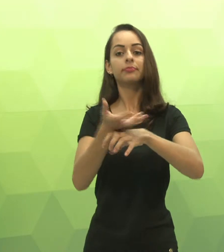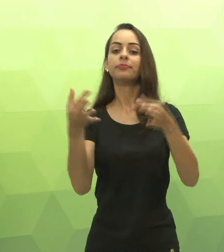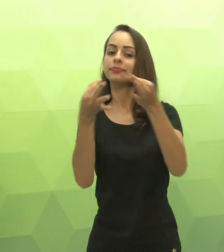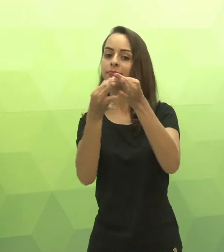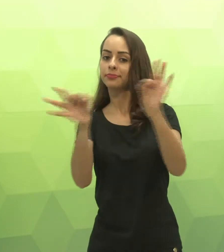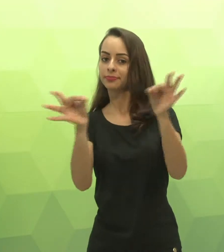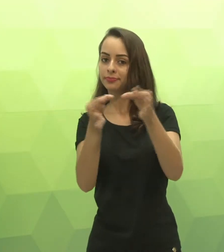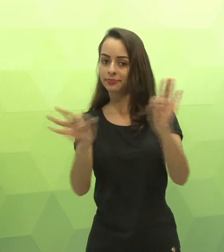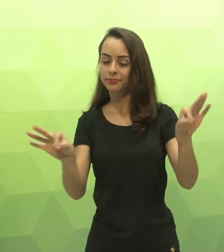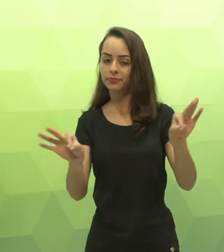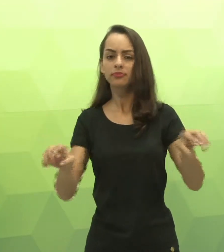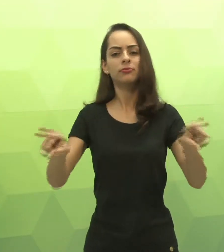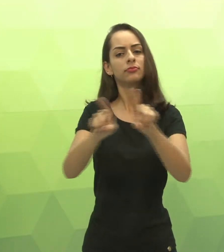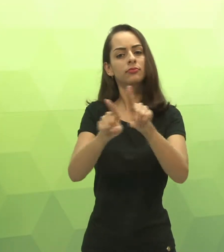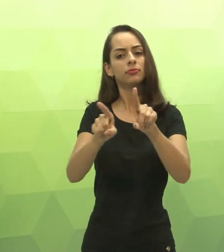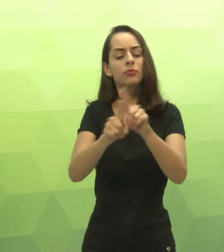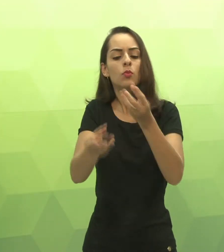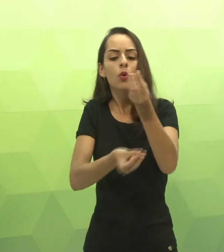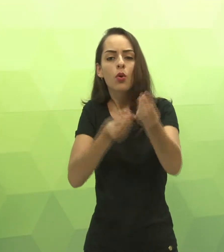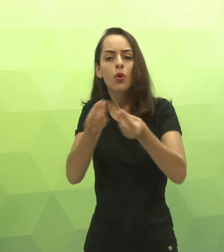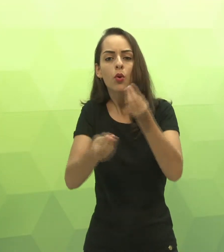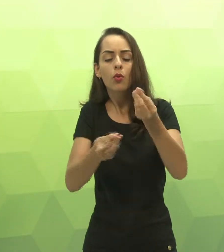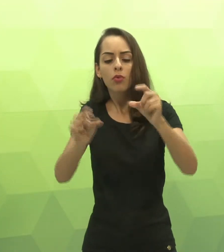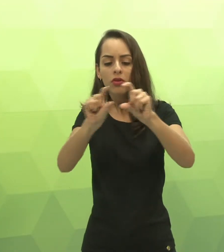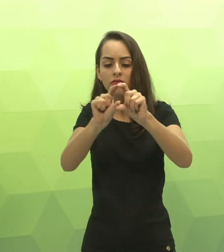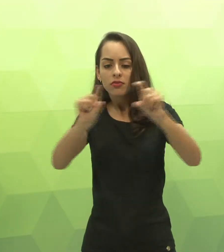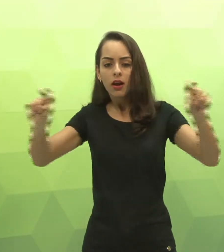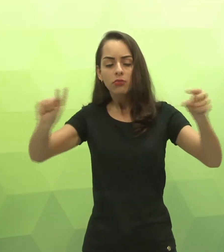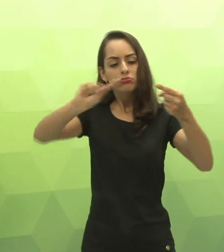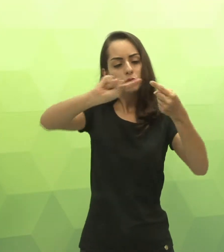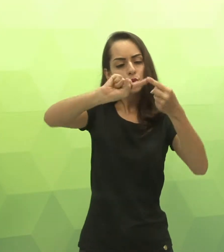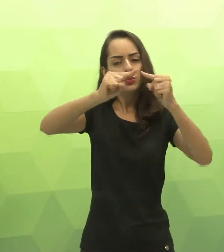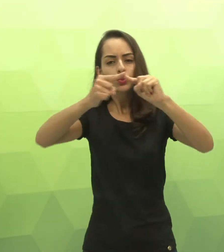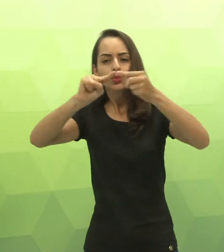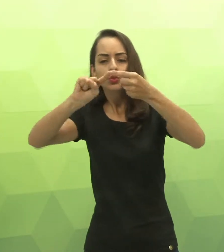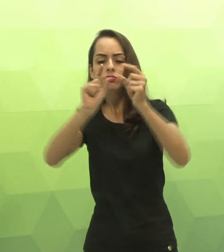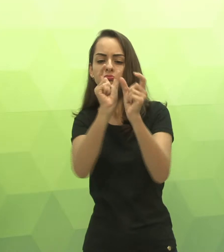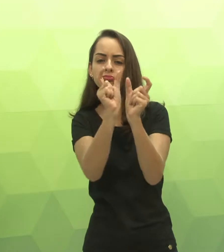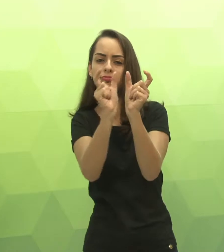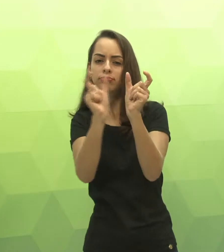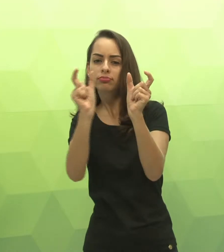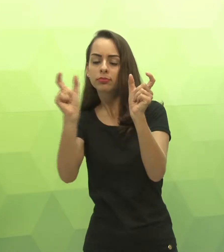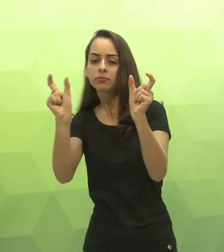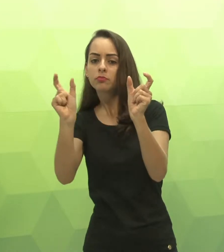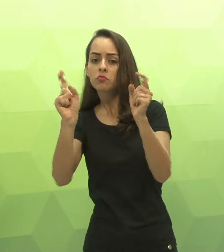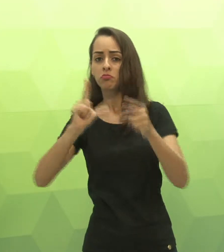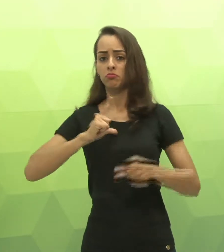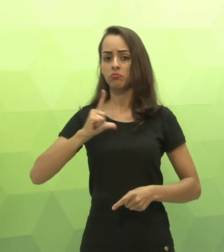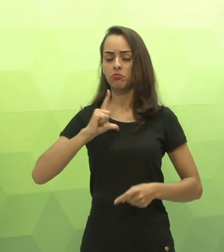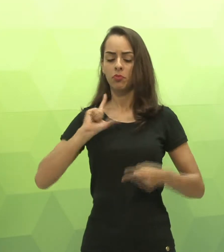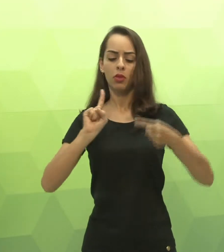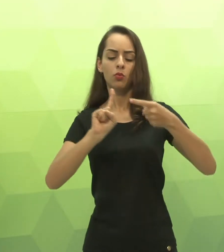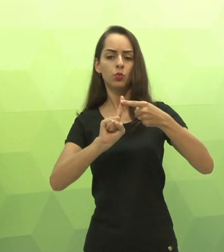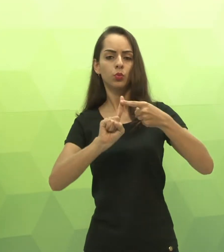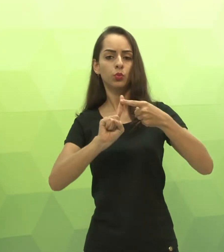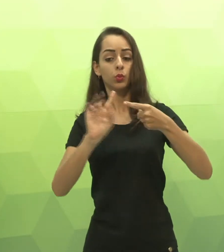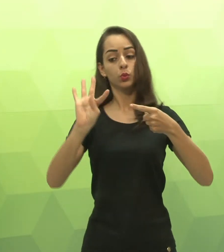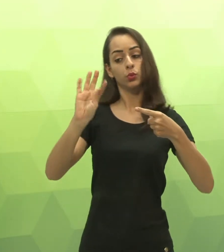dentro dessa disciplina na sintaxe. Também iremos conhecer a estrutura de uma frase, os termos dessas frases